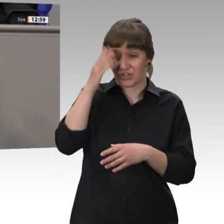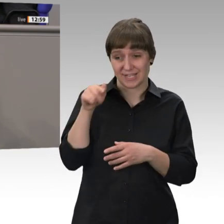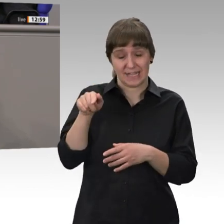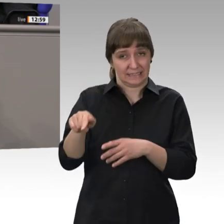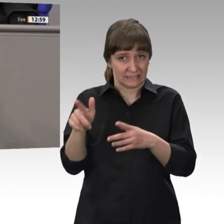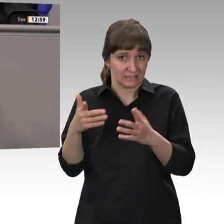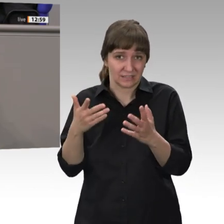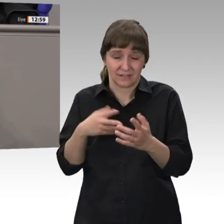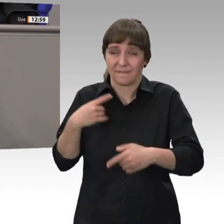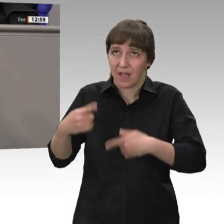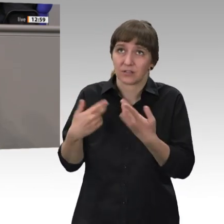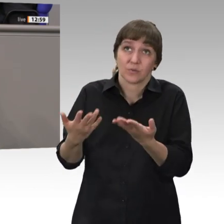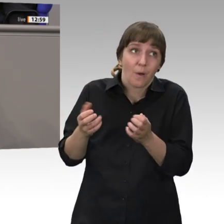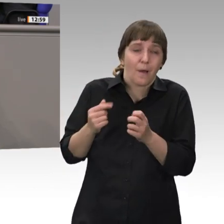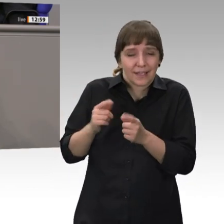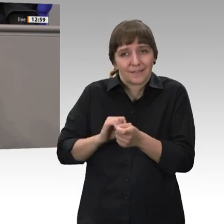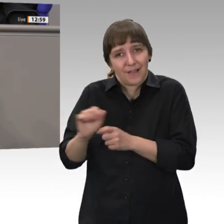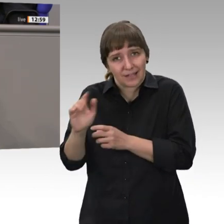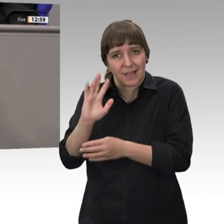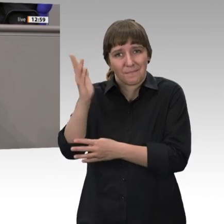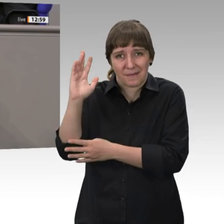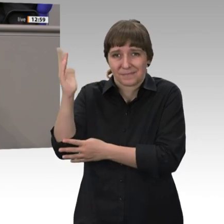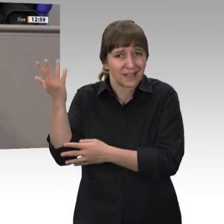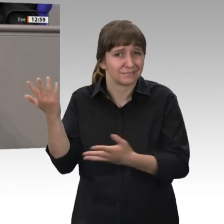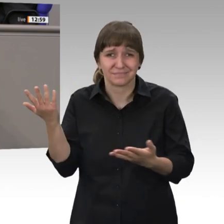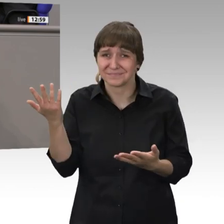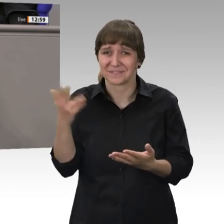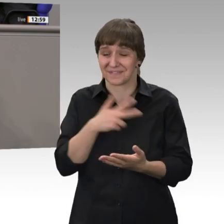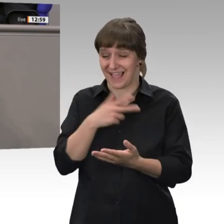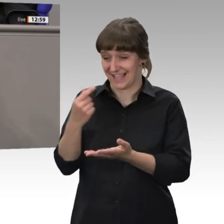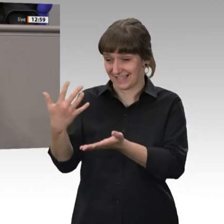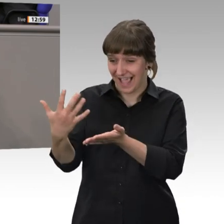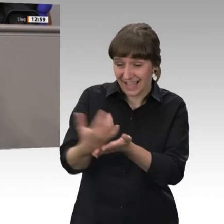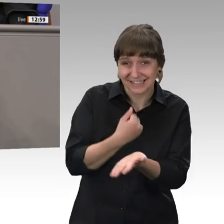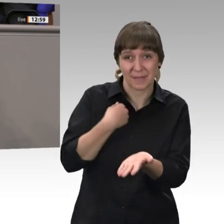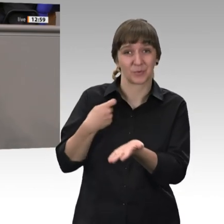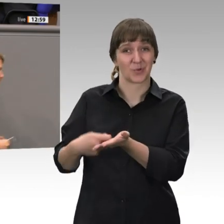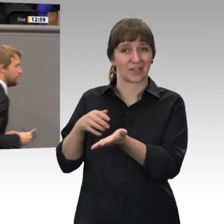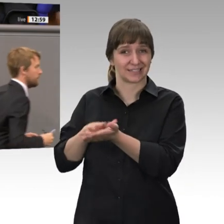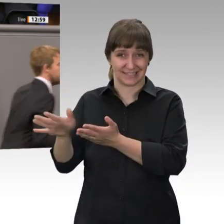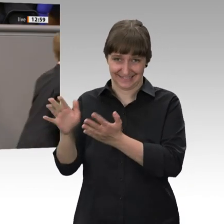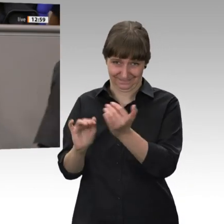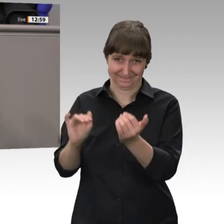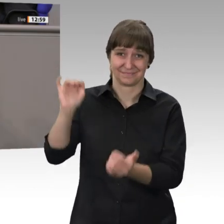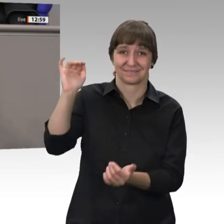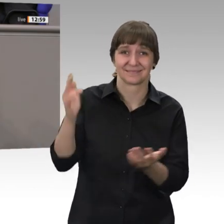Tatsächlich ist es ja so, dass das Ganze mehr kostet, als es einbringt. 80 Millionen Euro kosten, 20 Millionen Euro Erträge.